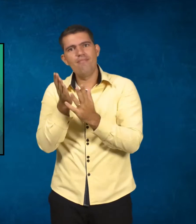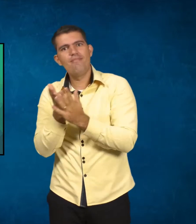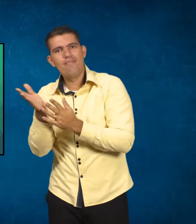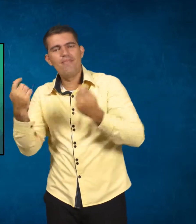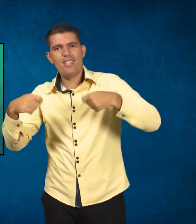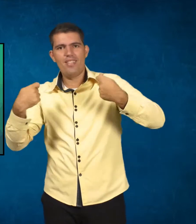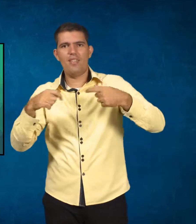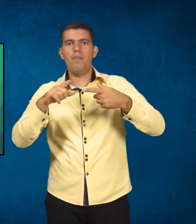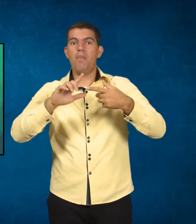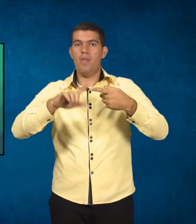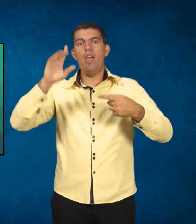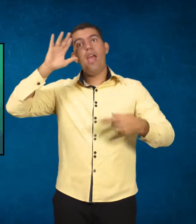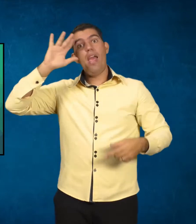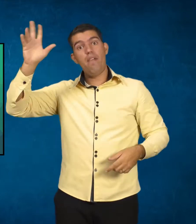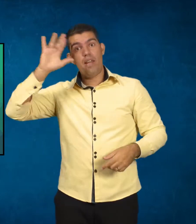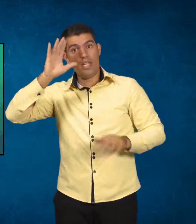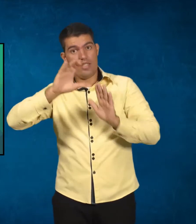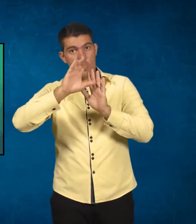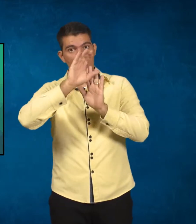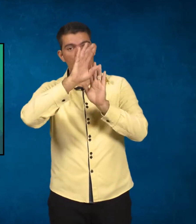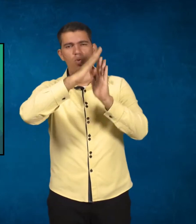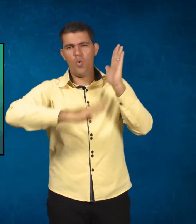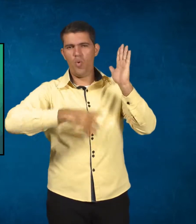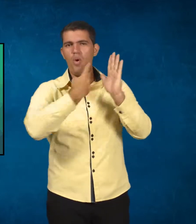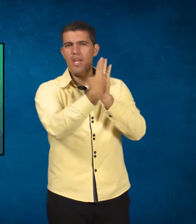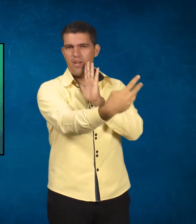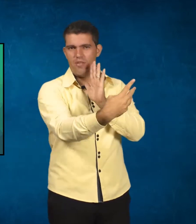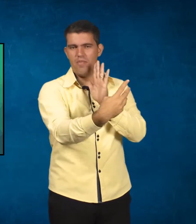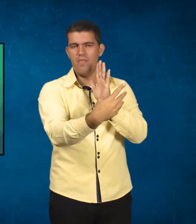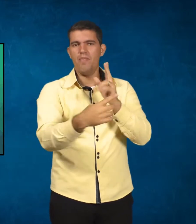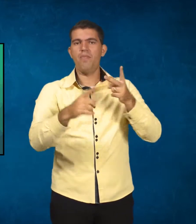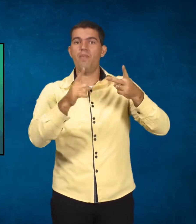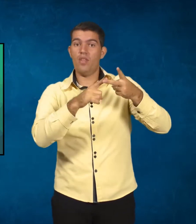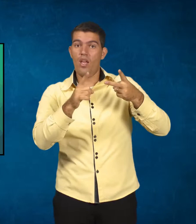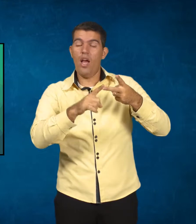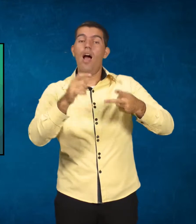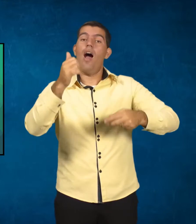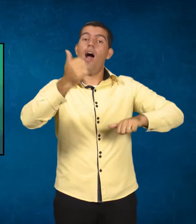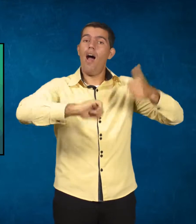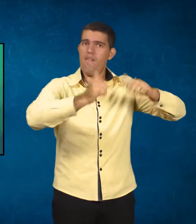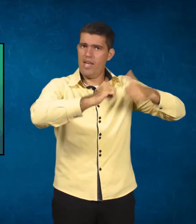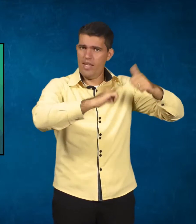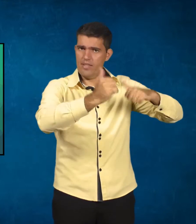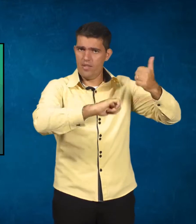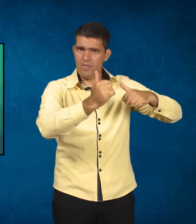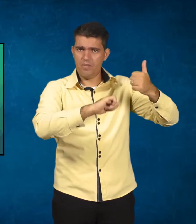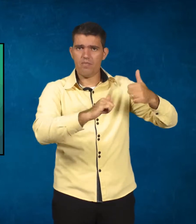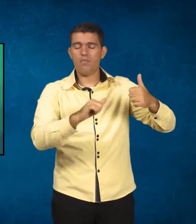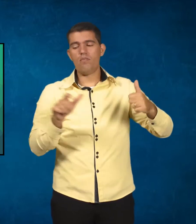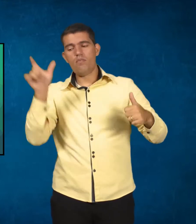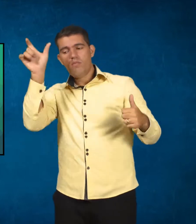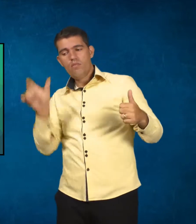a reflexão do currículo, da avaliação, que a avaliação, ele acredita que a avaliação precisa ser